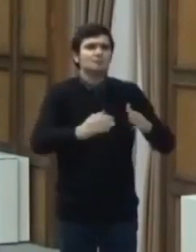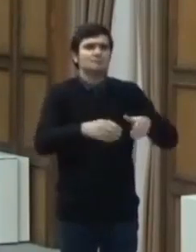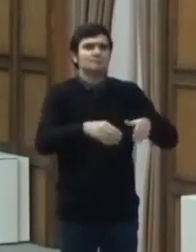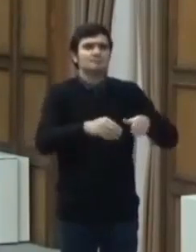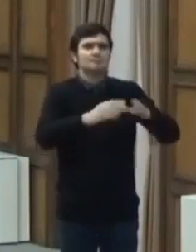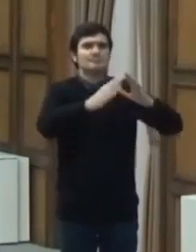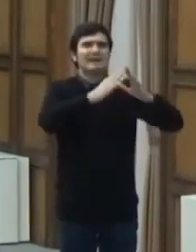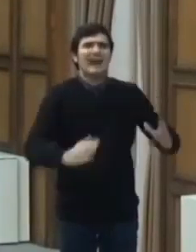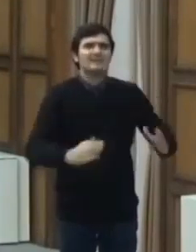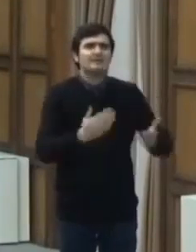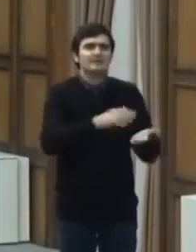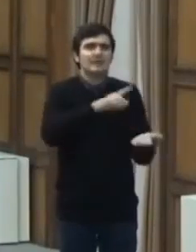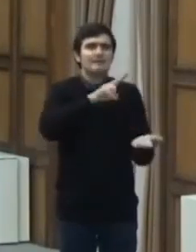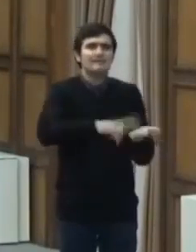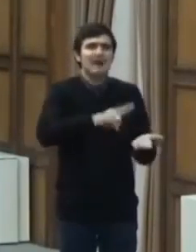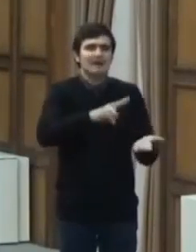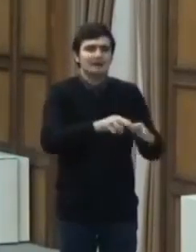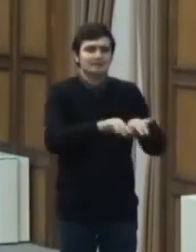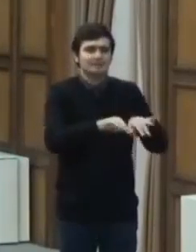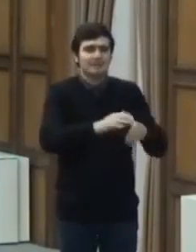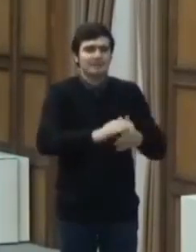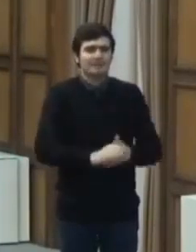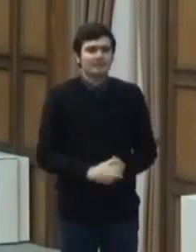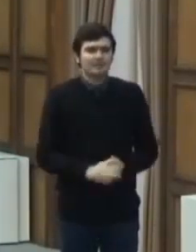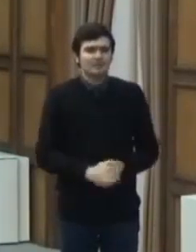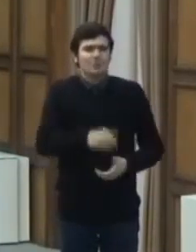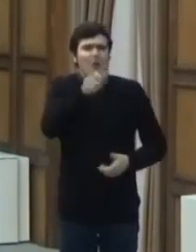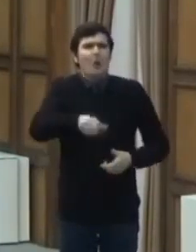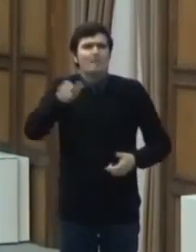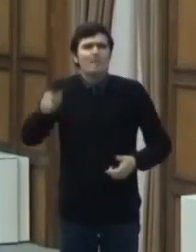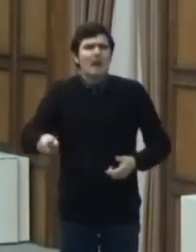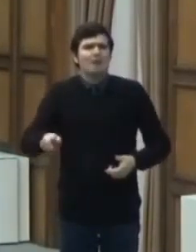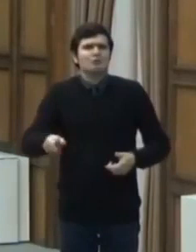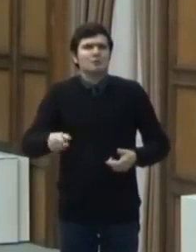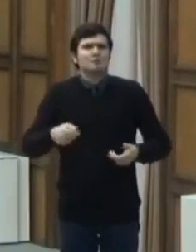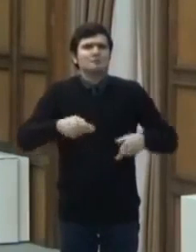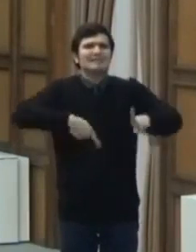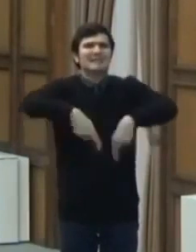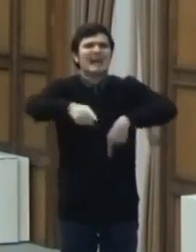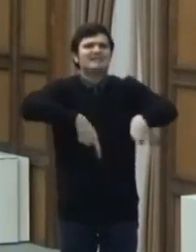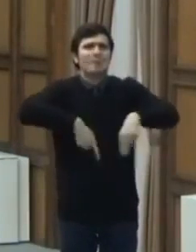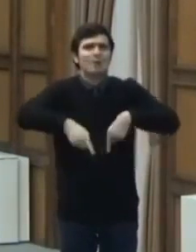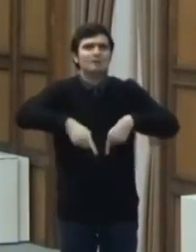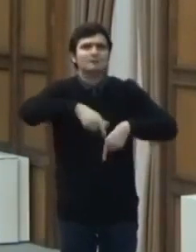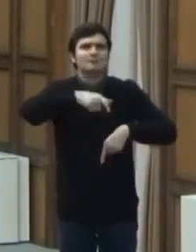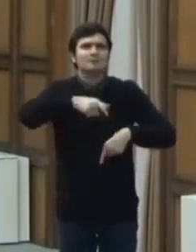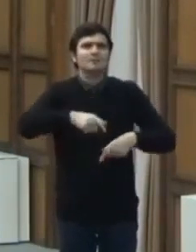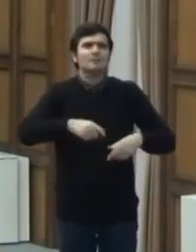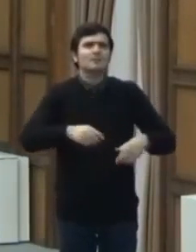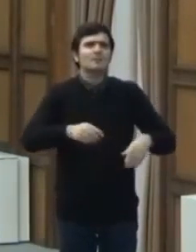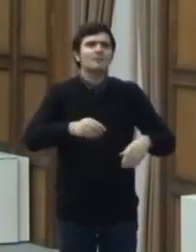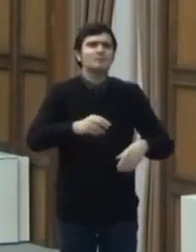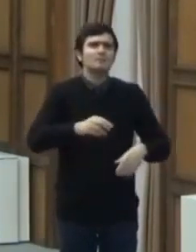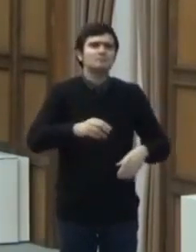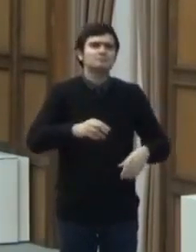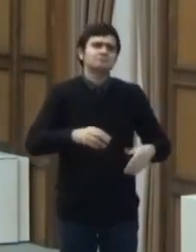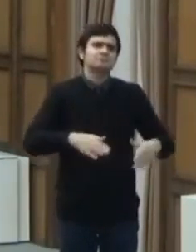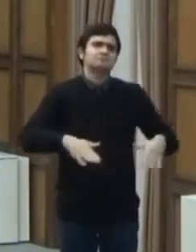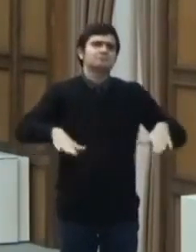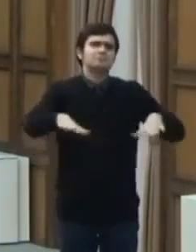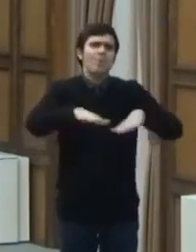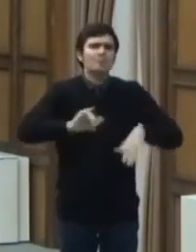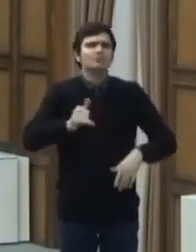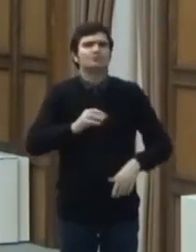Operatorii de transport, persoane, publici și privați, își organizează activitatea astfel încât să fie respectate regulile